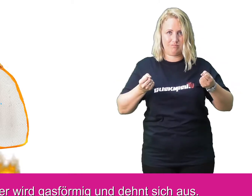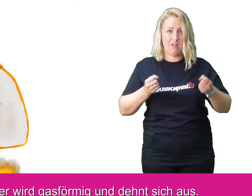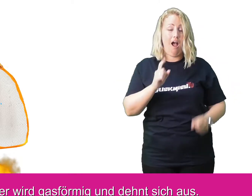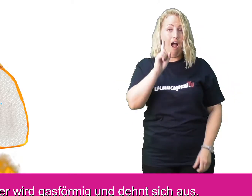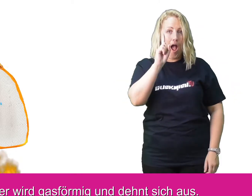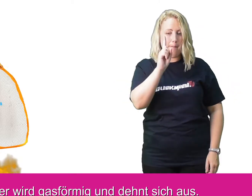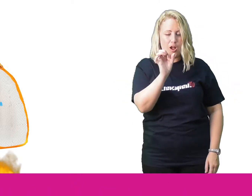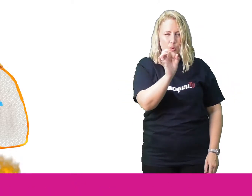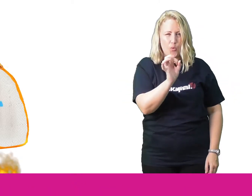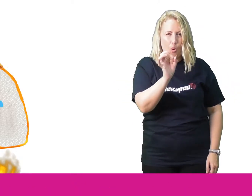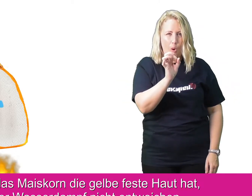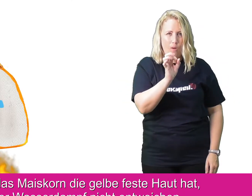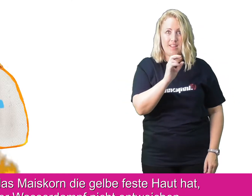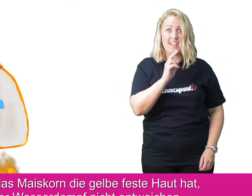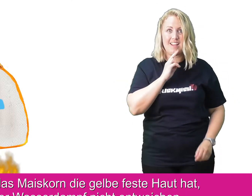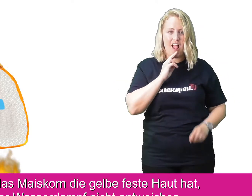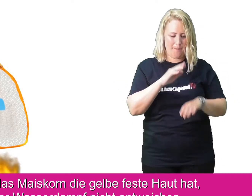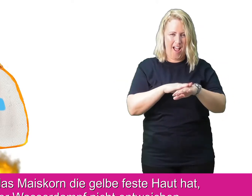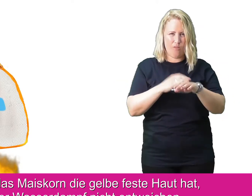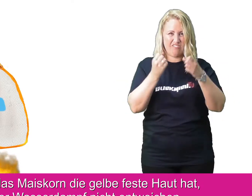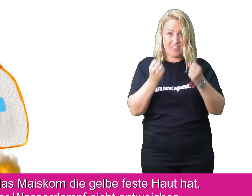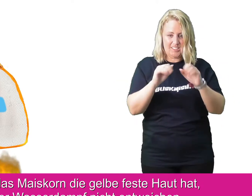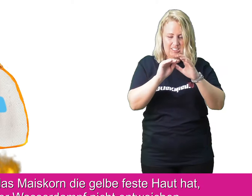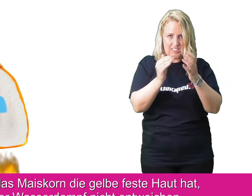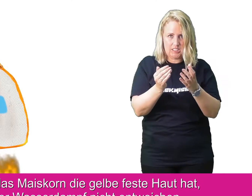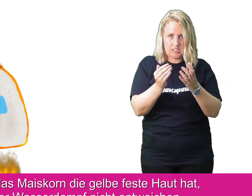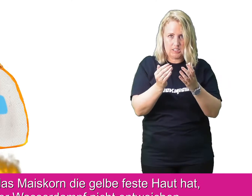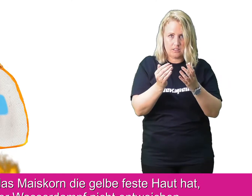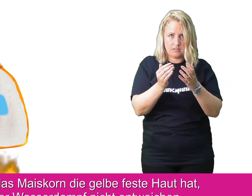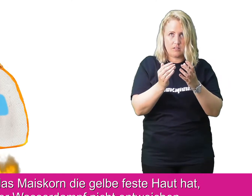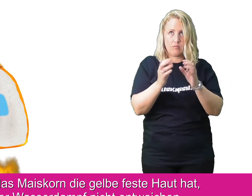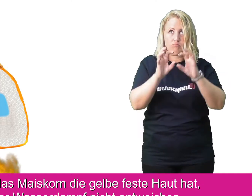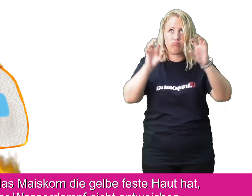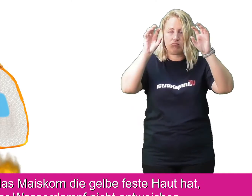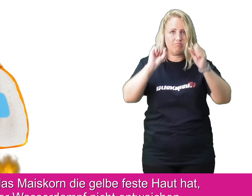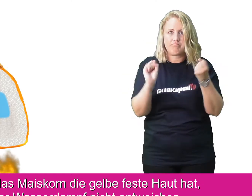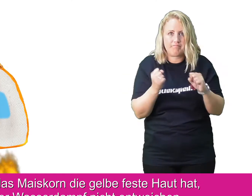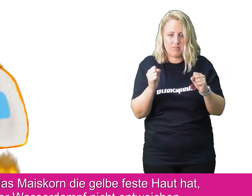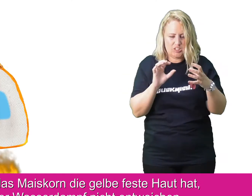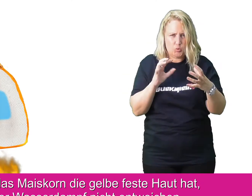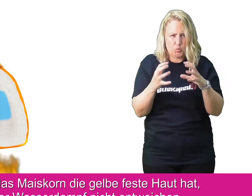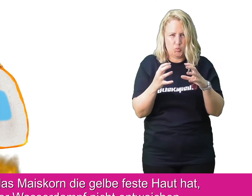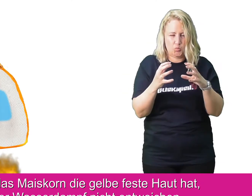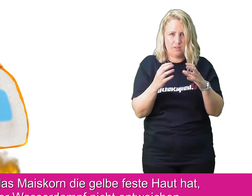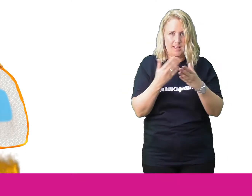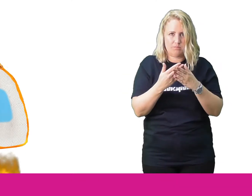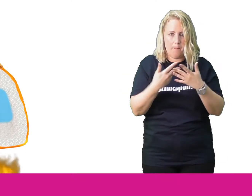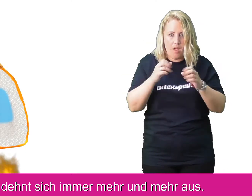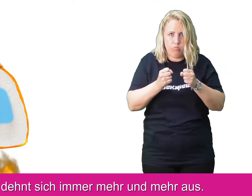aus. Aber weil das Maiskorn die gelbe, feste Haut hat, kann der Wasserdampf nicht entweichen. Der